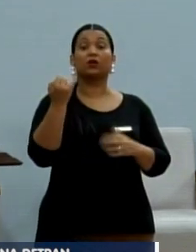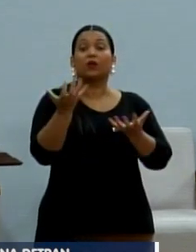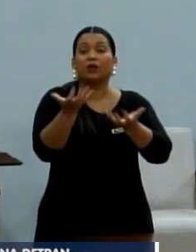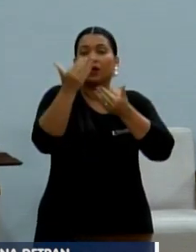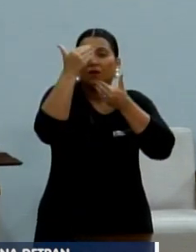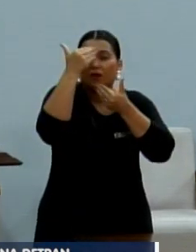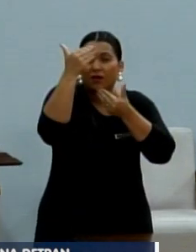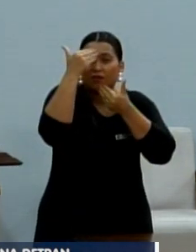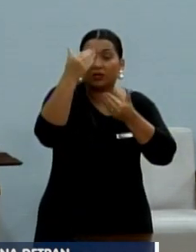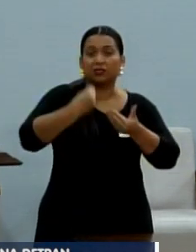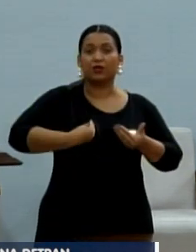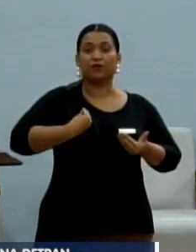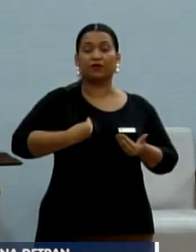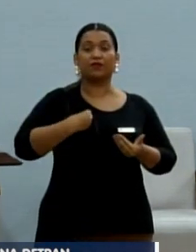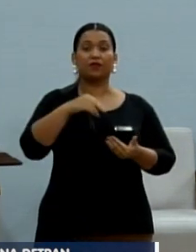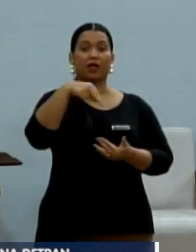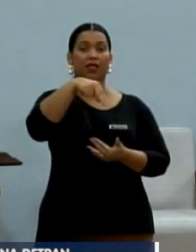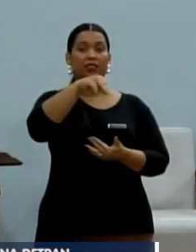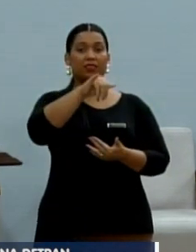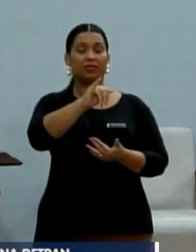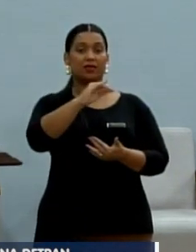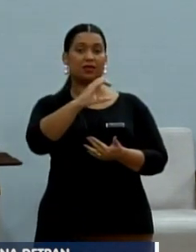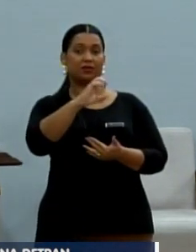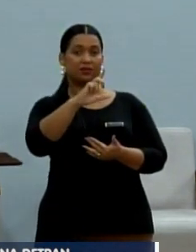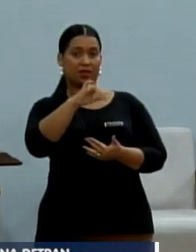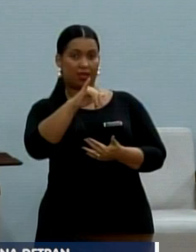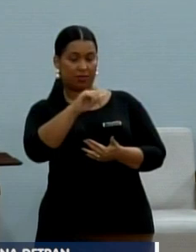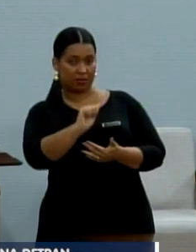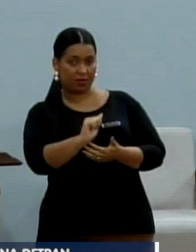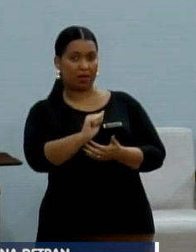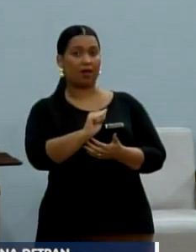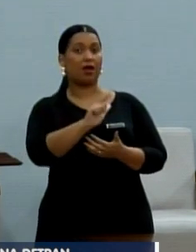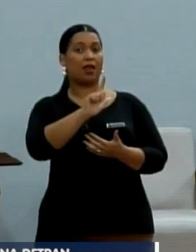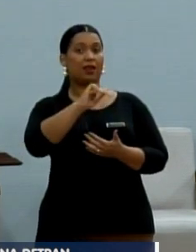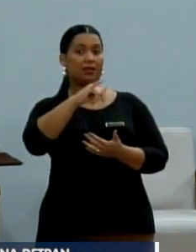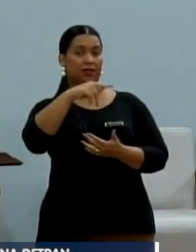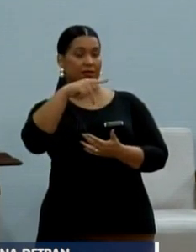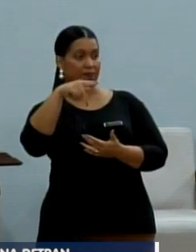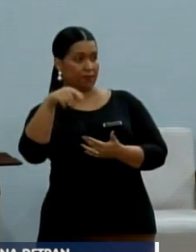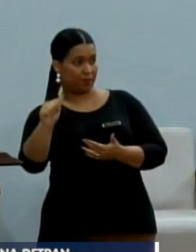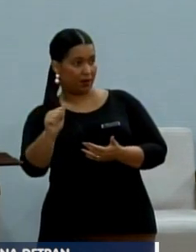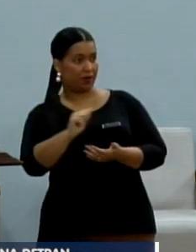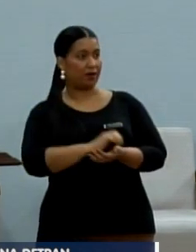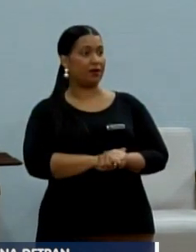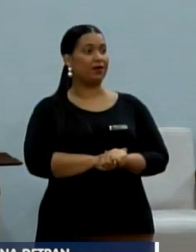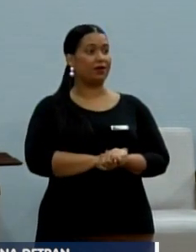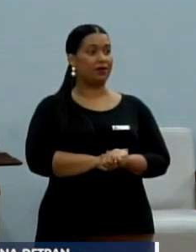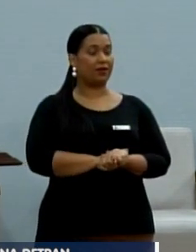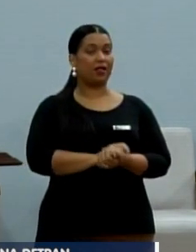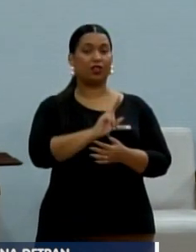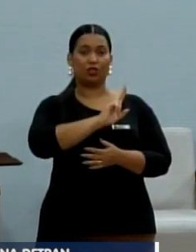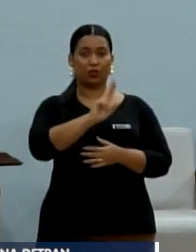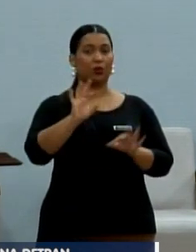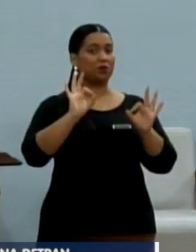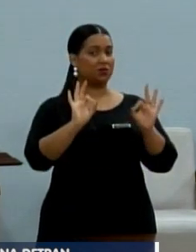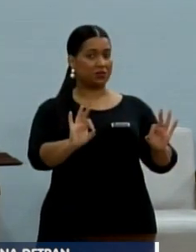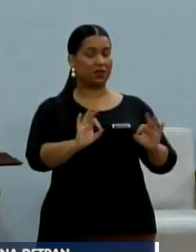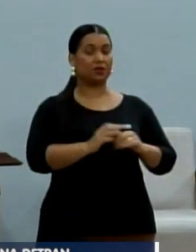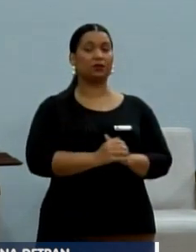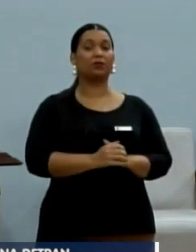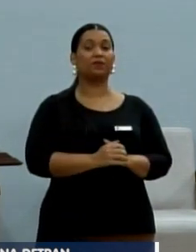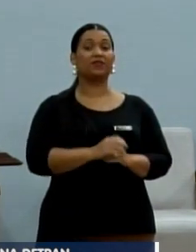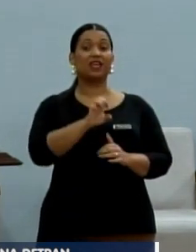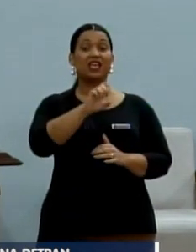agradecer a presença da Ediceia Bardella Lipa, ok? Falei o nome certinho, né? Sempre falo